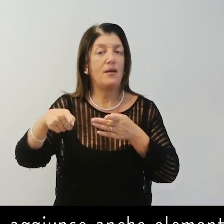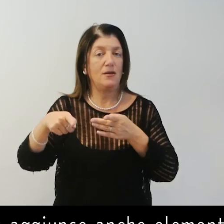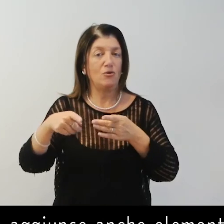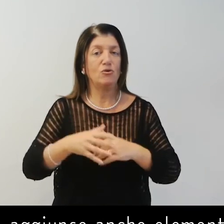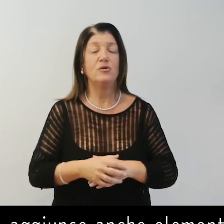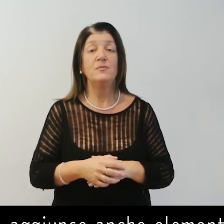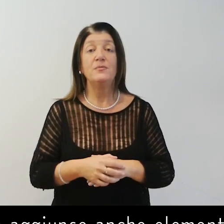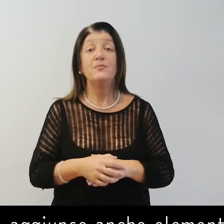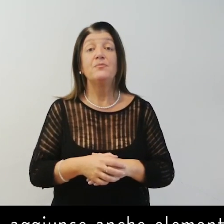quell'epoca